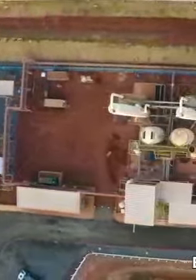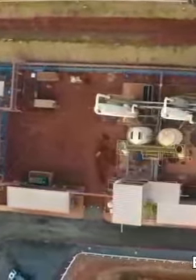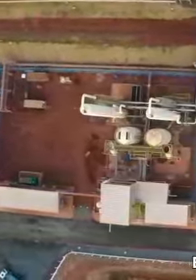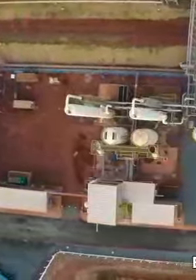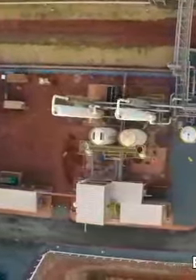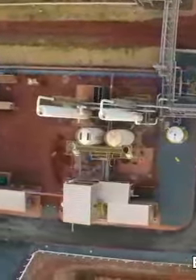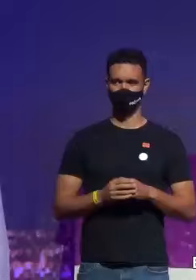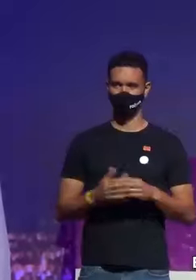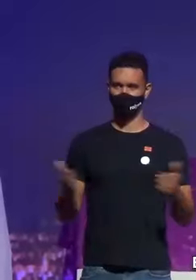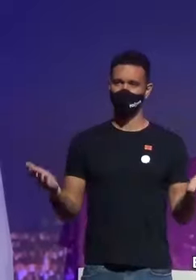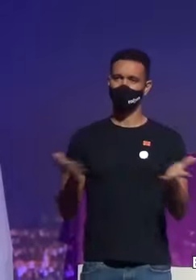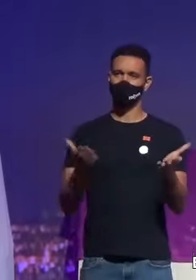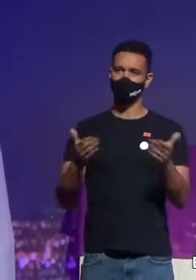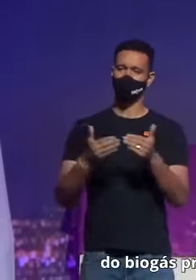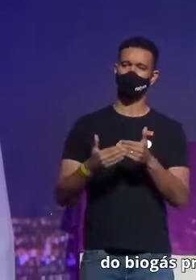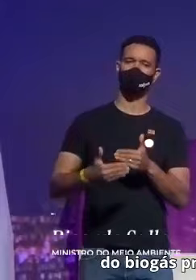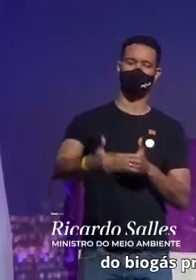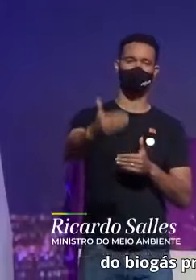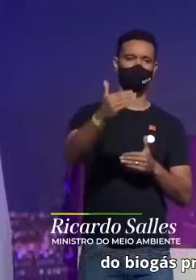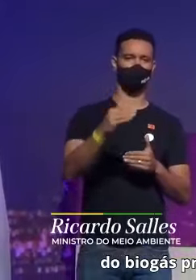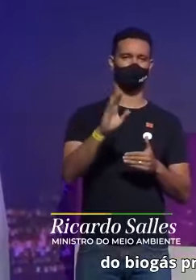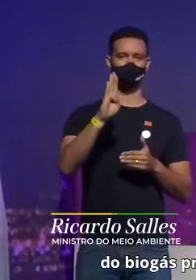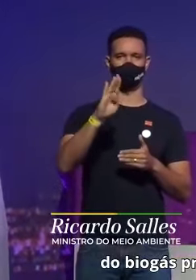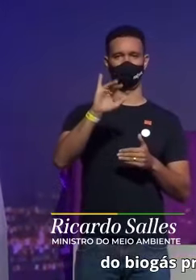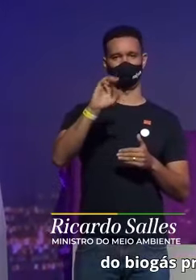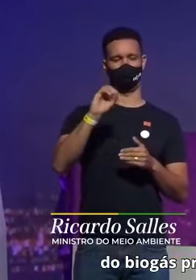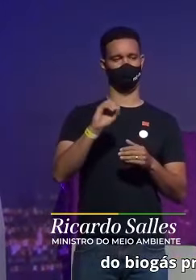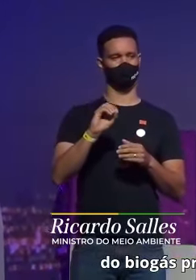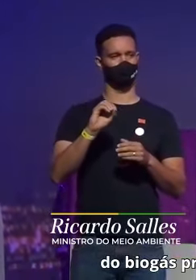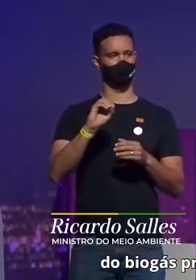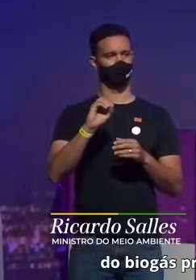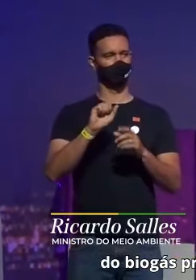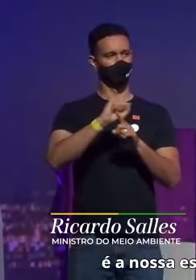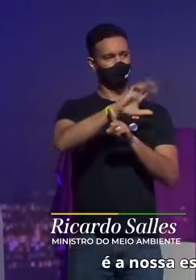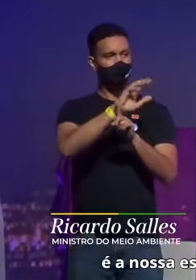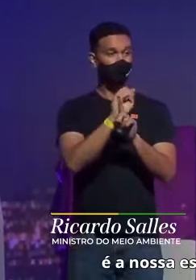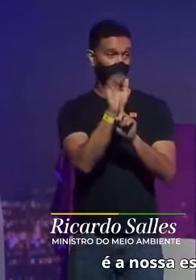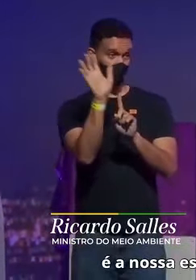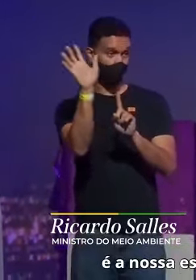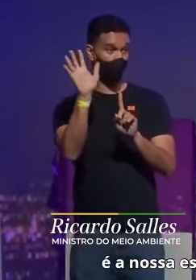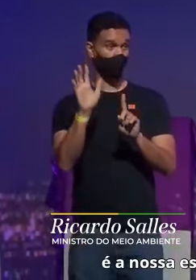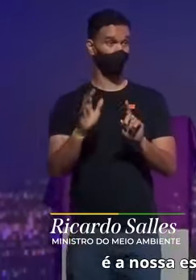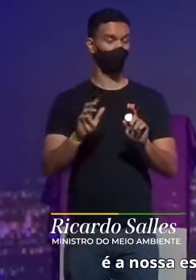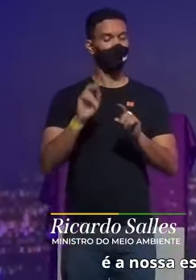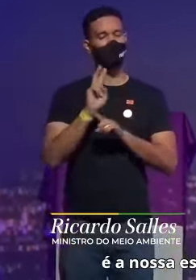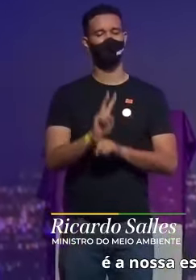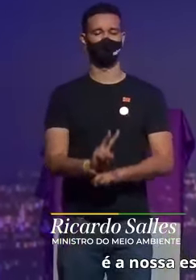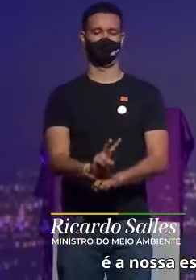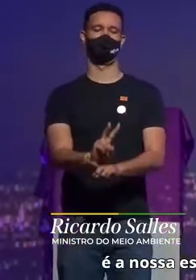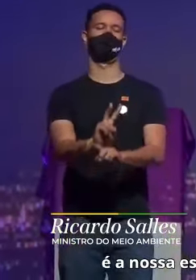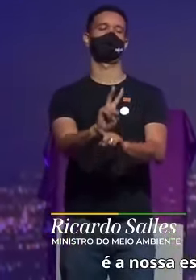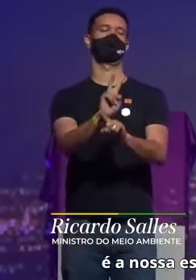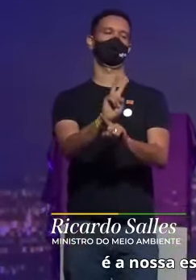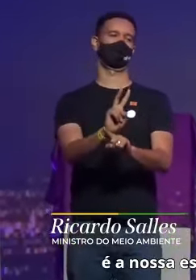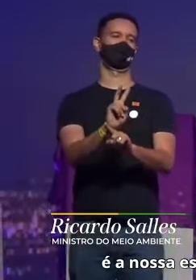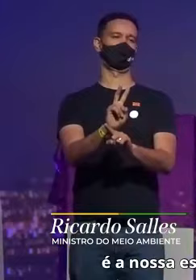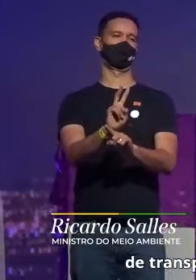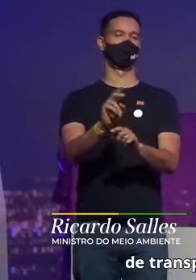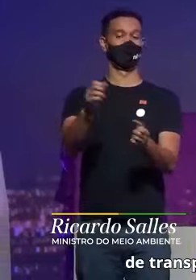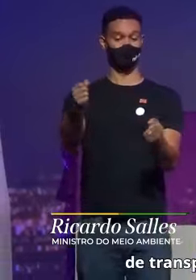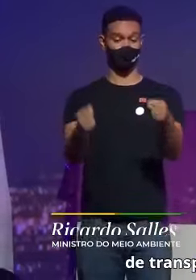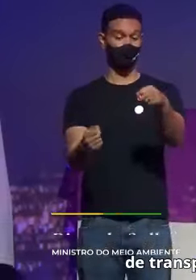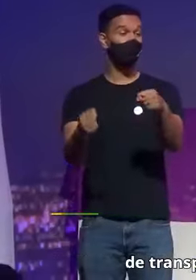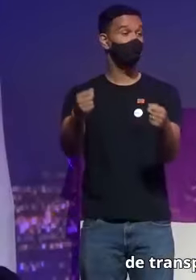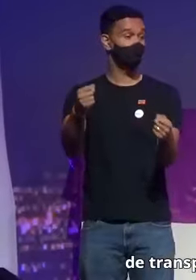Essa etapa agora do biogás produzido a partir da vinhaça é a nossa esperança de que os veículos